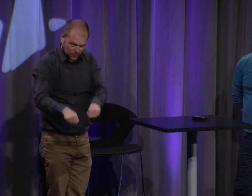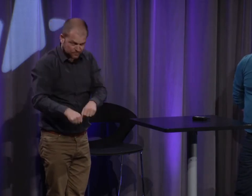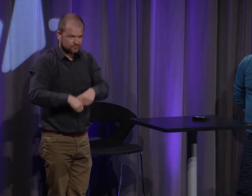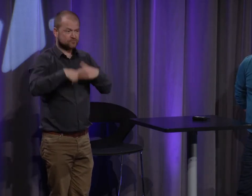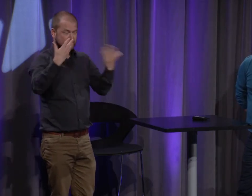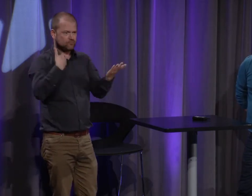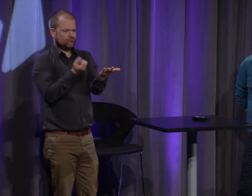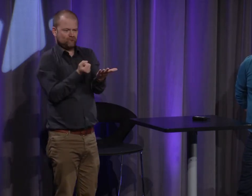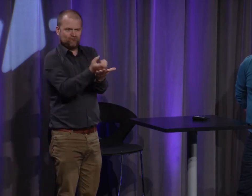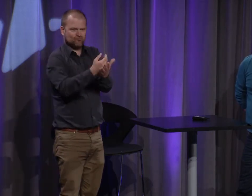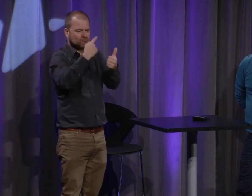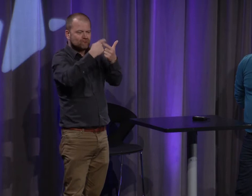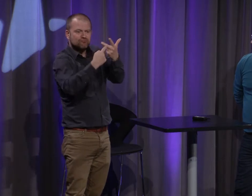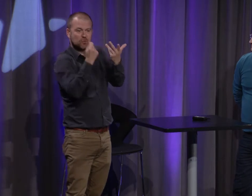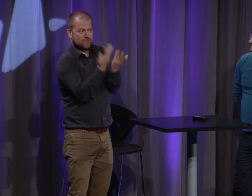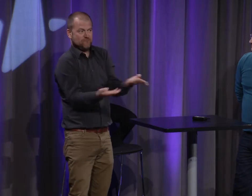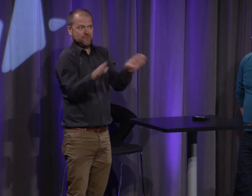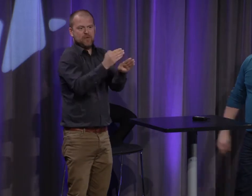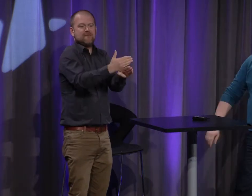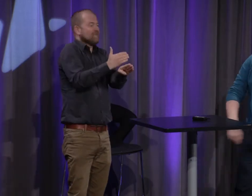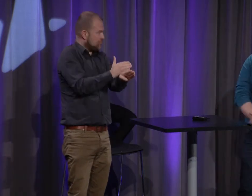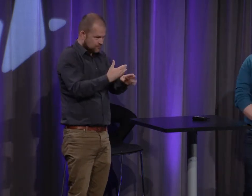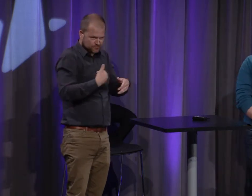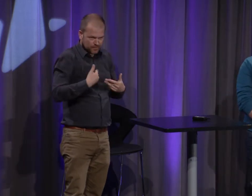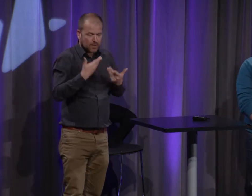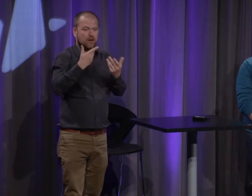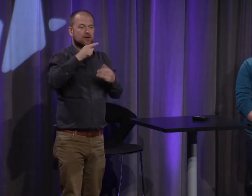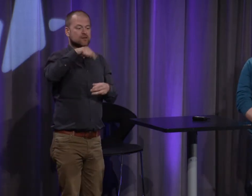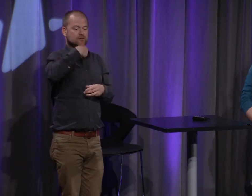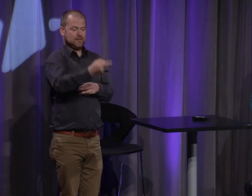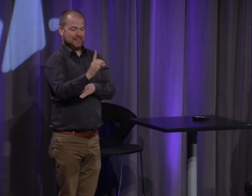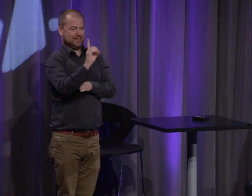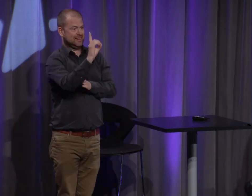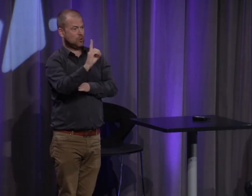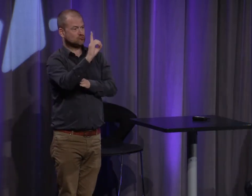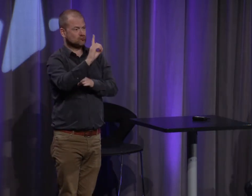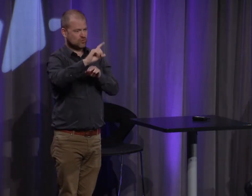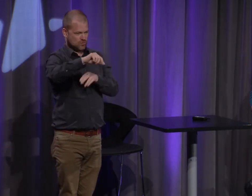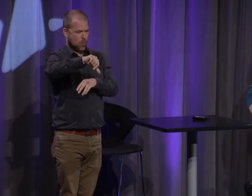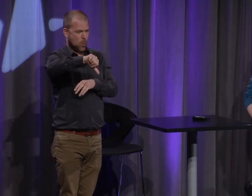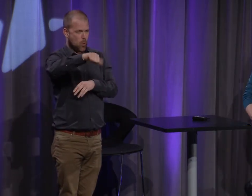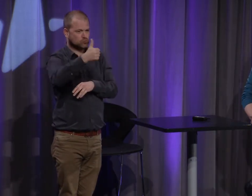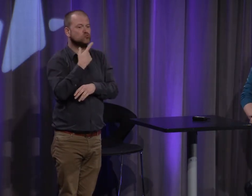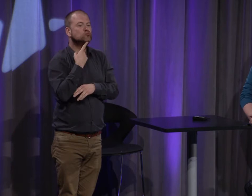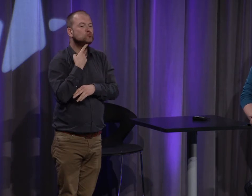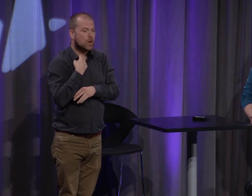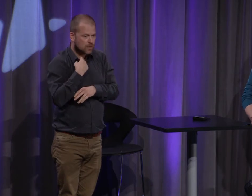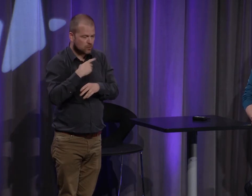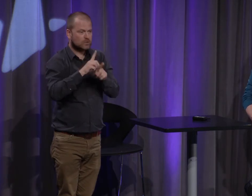à cette conférence via internet ce sera diffusé rediffusé ultérieurement juste pour information